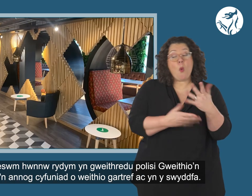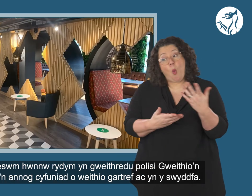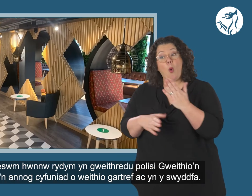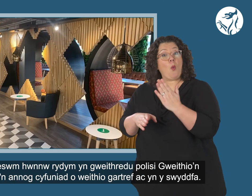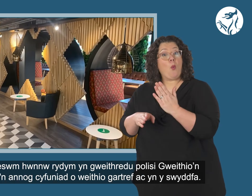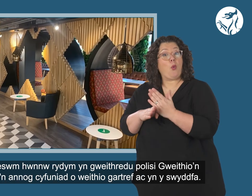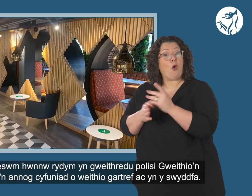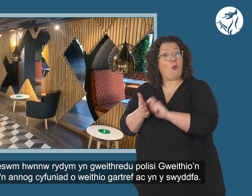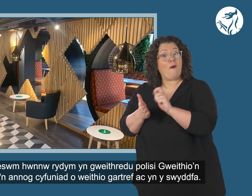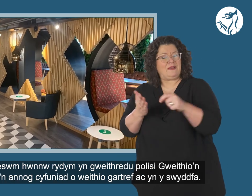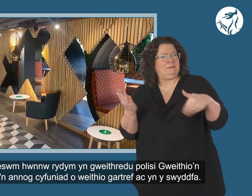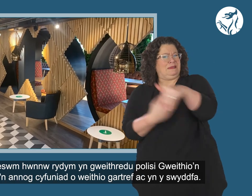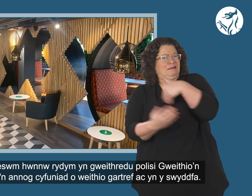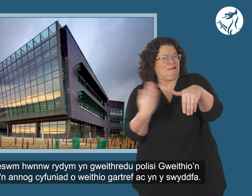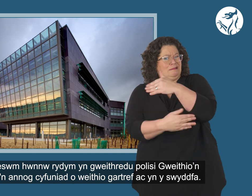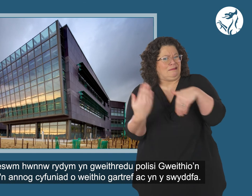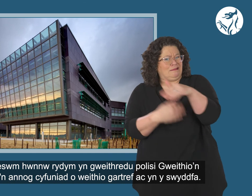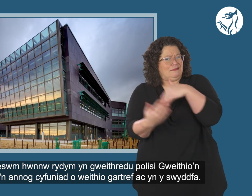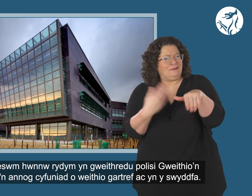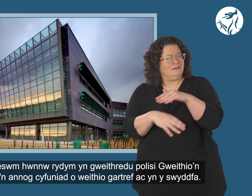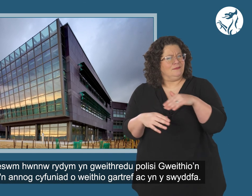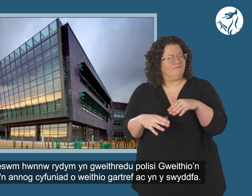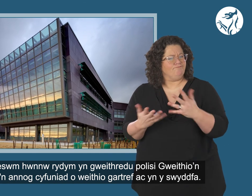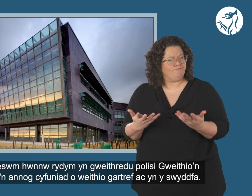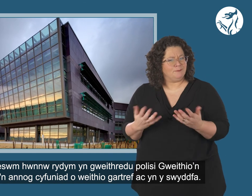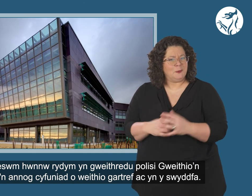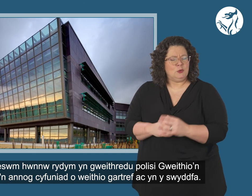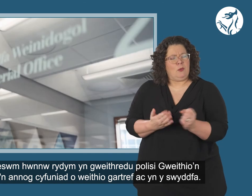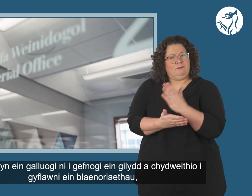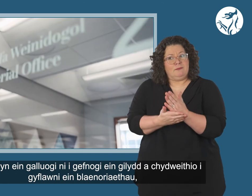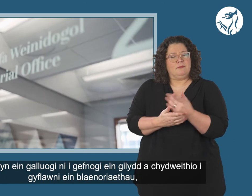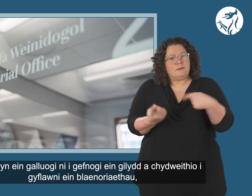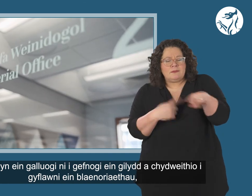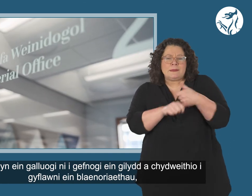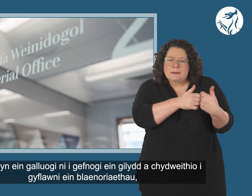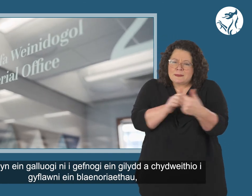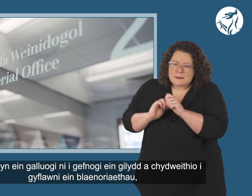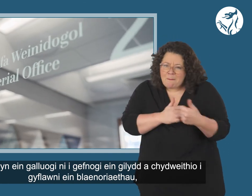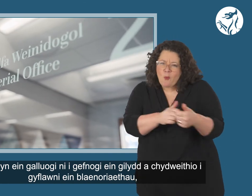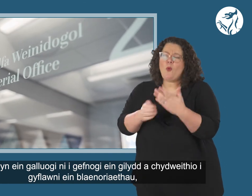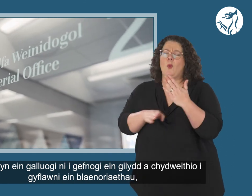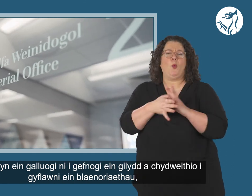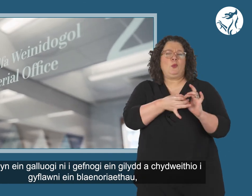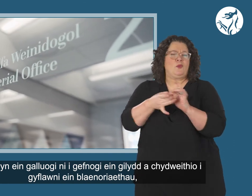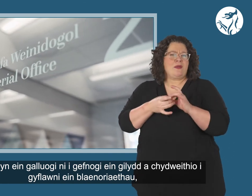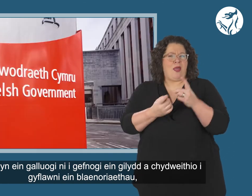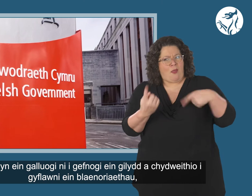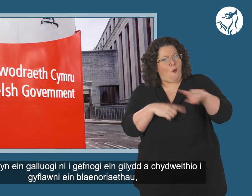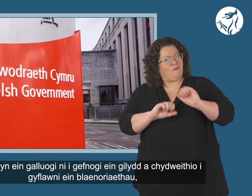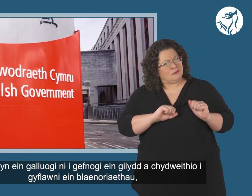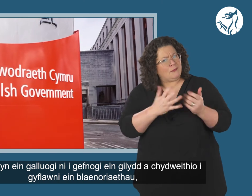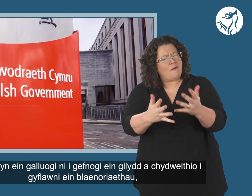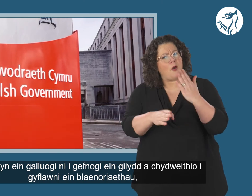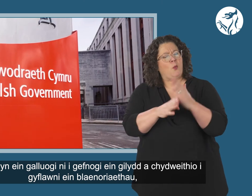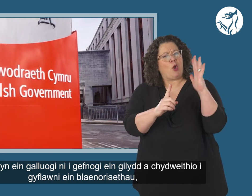polisi gweithio'n glyfar sy'n anog cyfiniad o weithio gartref ac yn y swyddfa. Mae hyn yn engalluogi ni i gefnogi ein gilydd